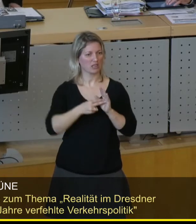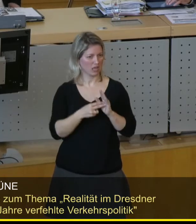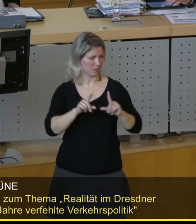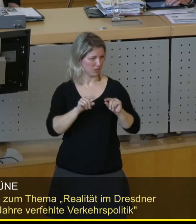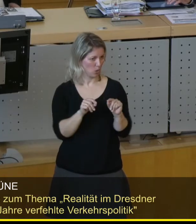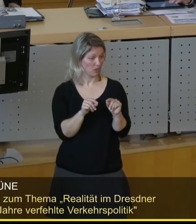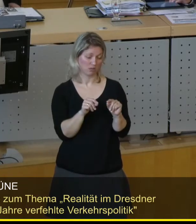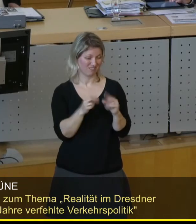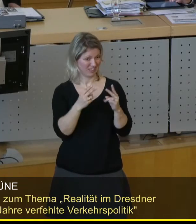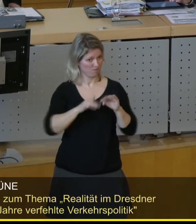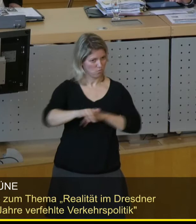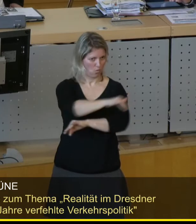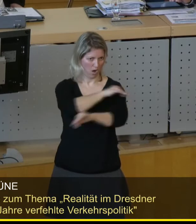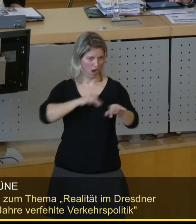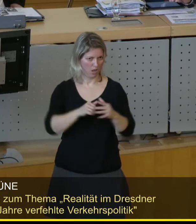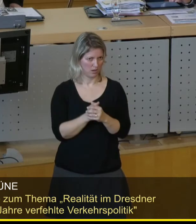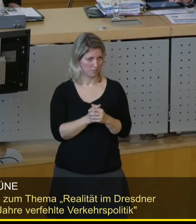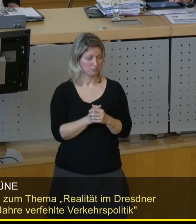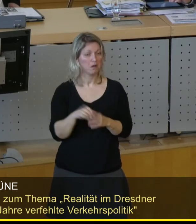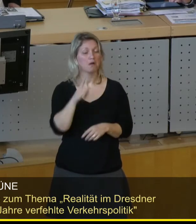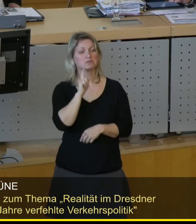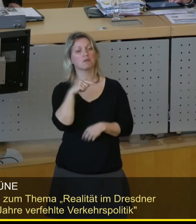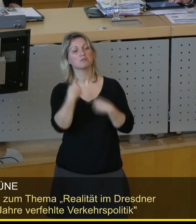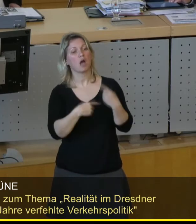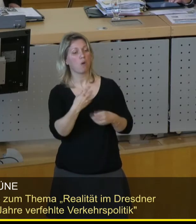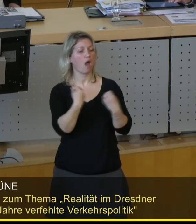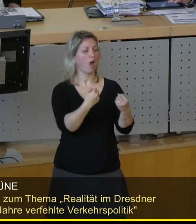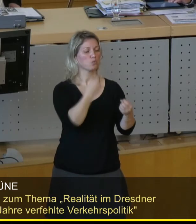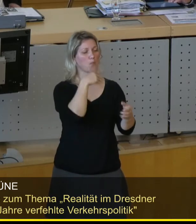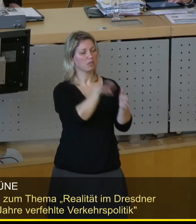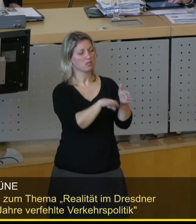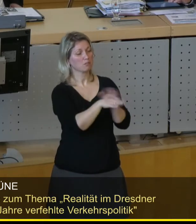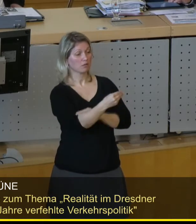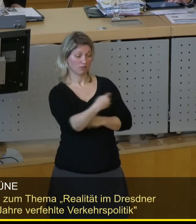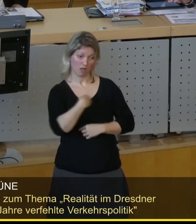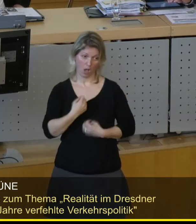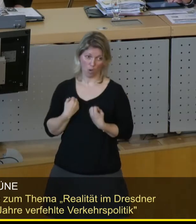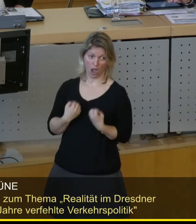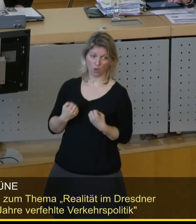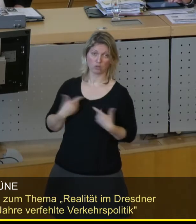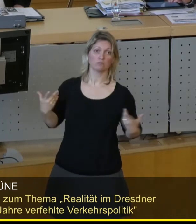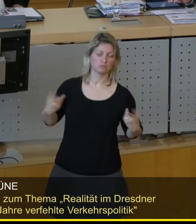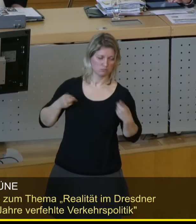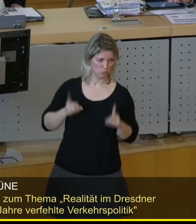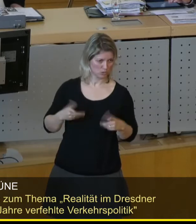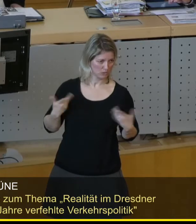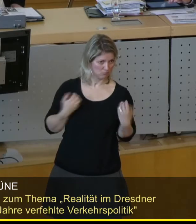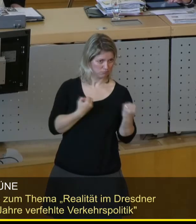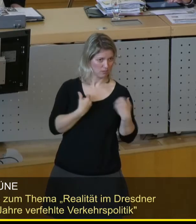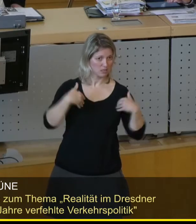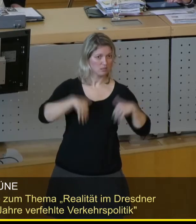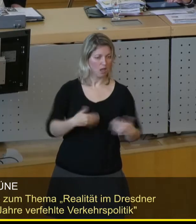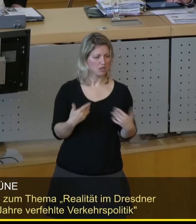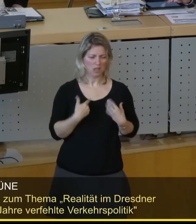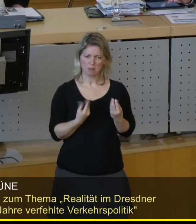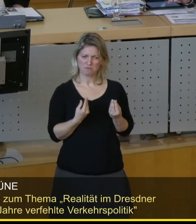geht aber alle an. Sie behaupten ständig Benachteiligungen von Autos. Herr Zastow, ich fahre auch Auto oft, weil ich es muss manchmal. Und ich habe nicht